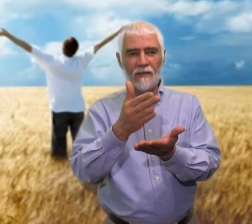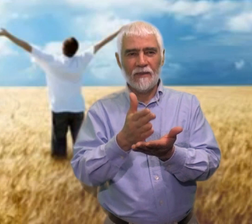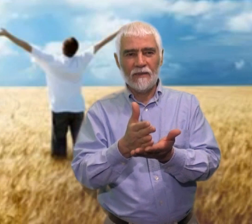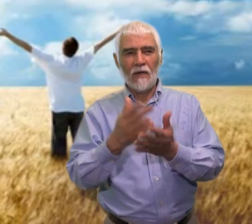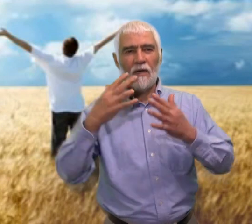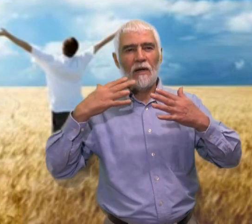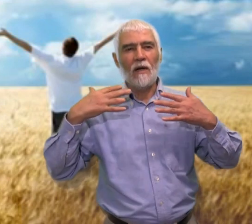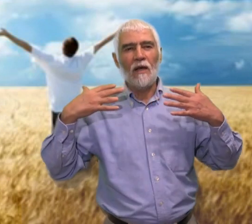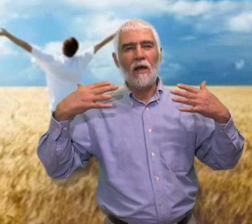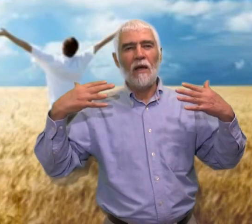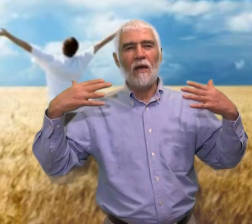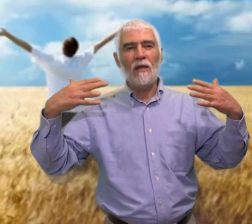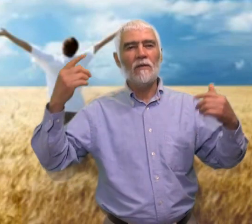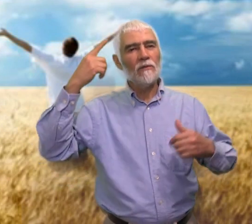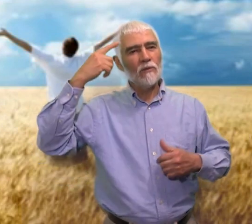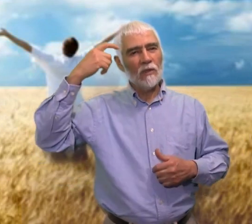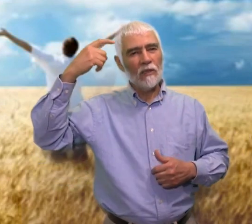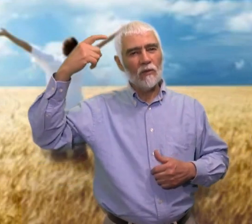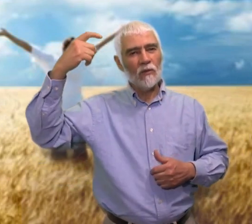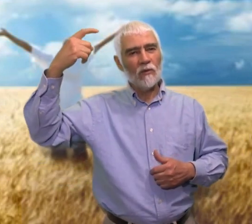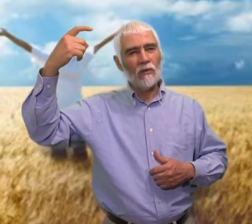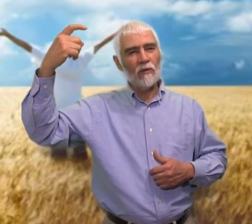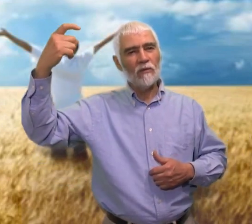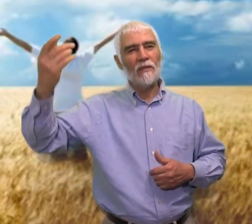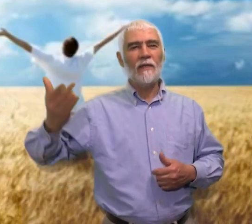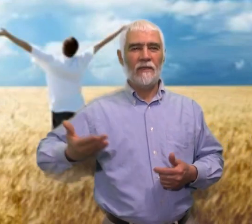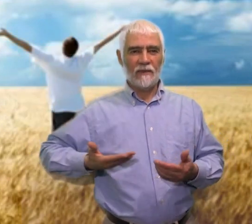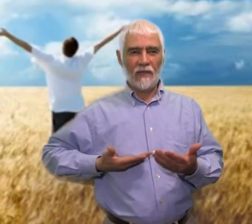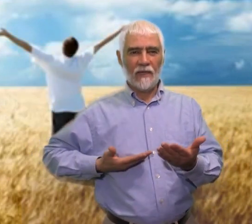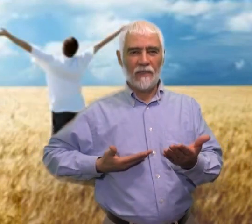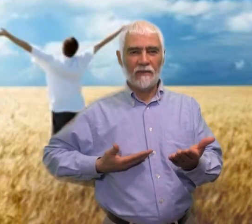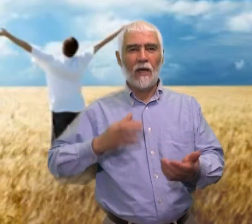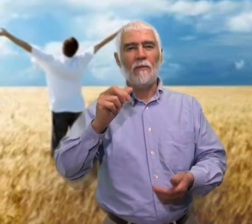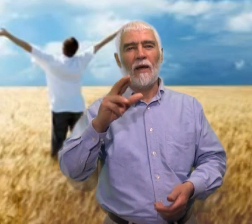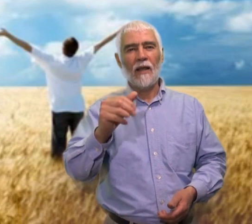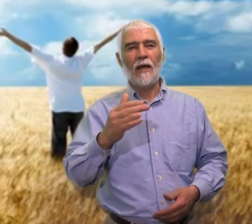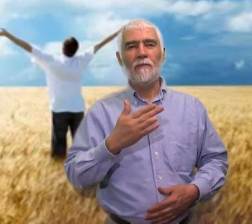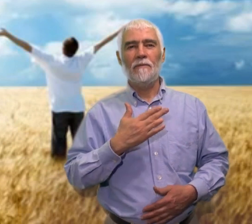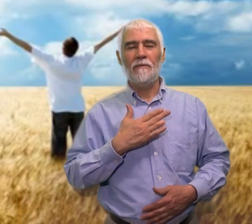grandes sueños tienes para mí,